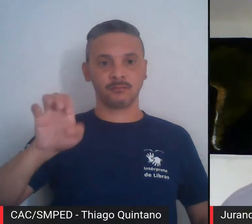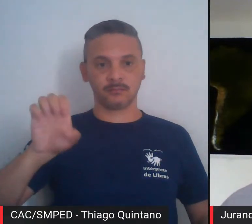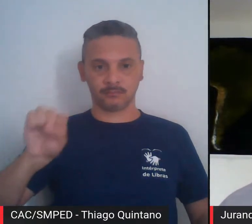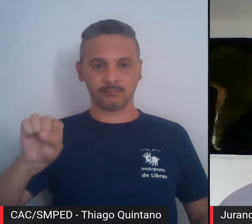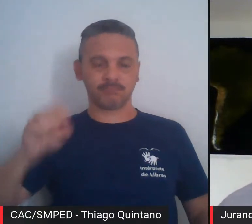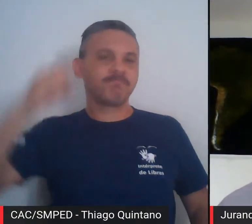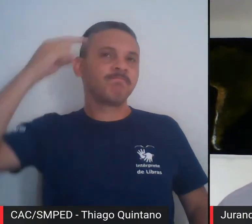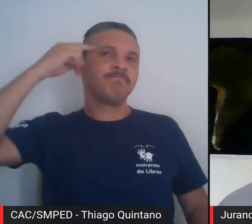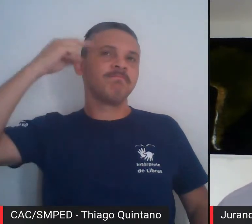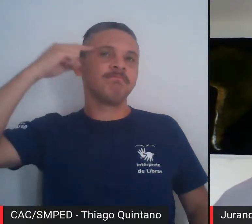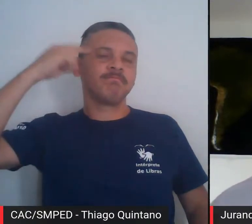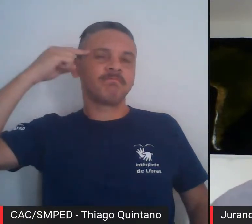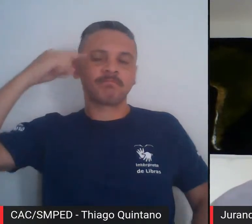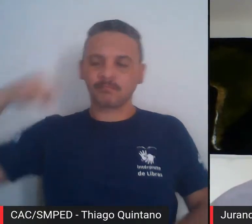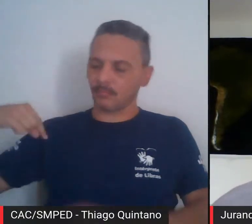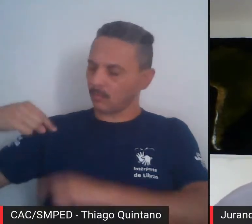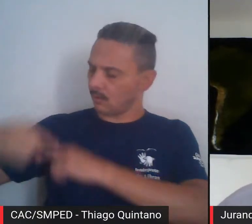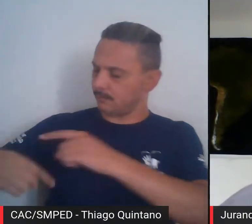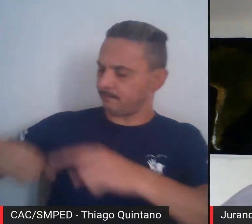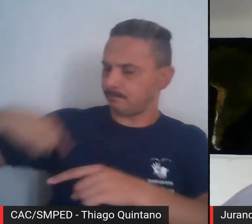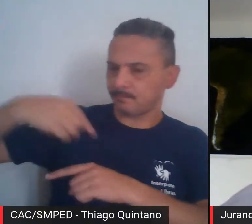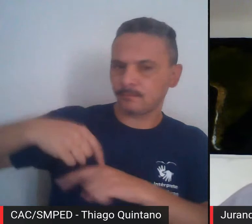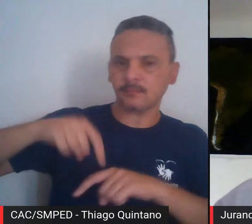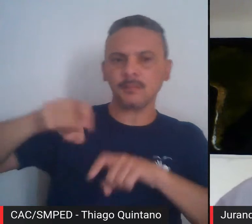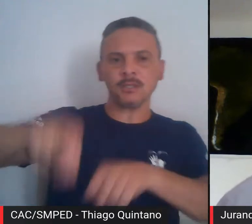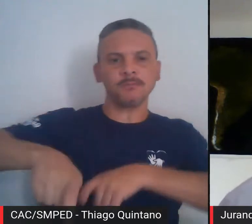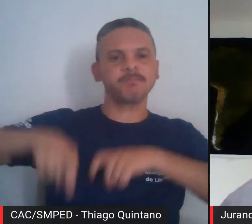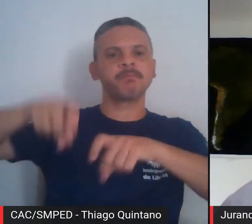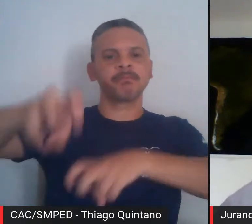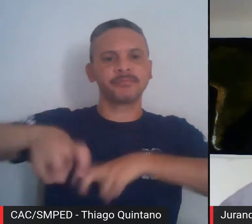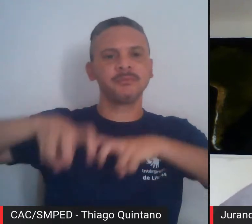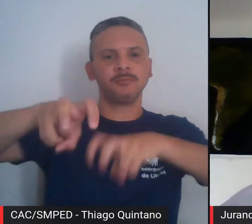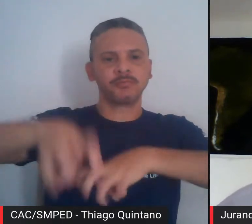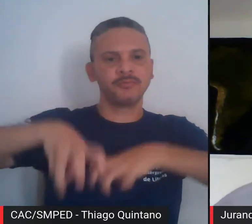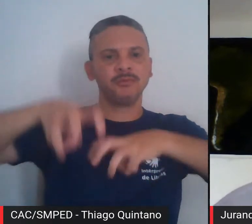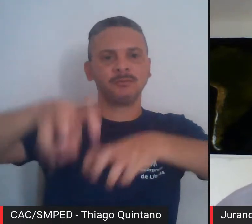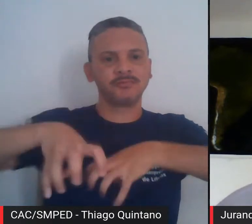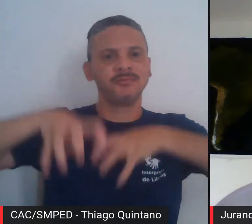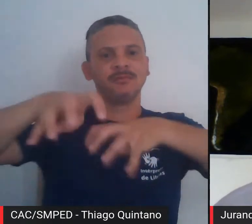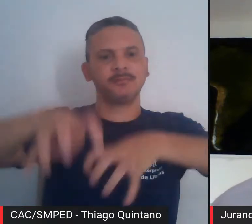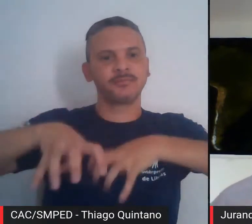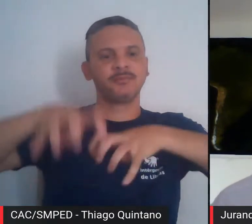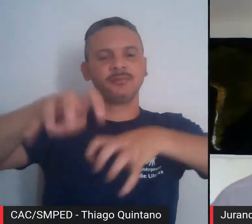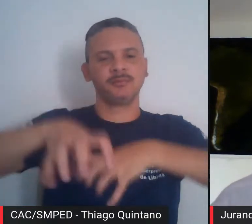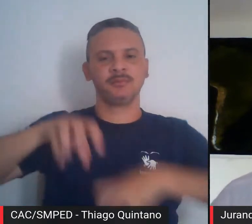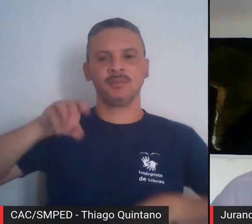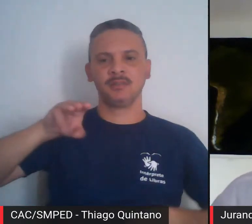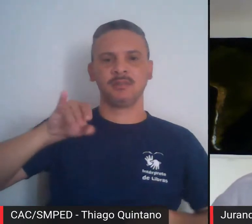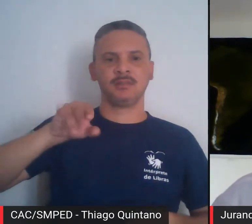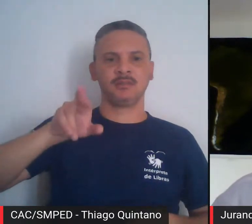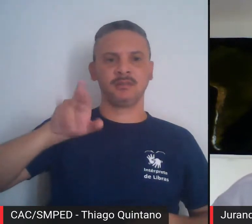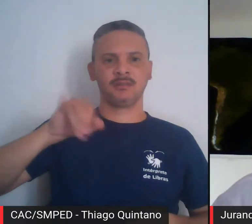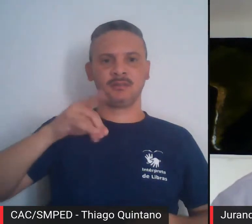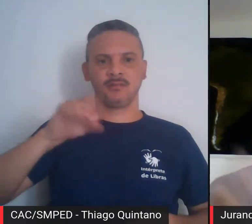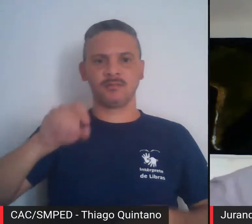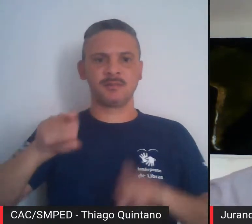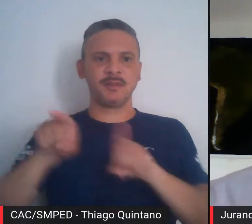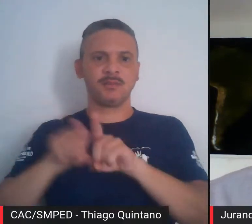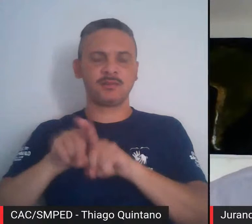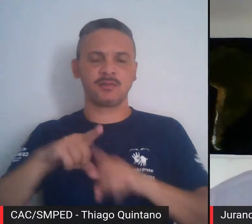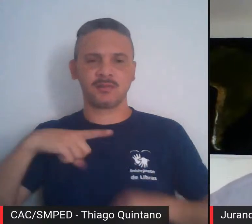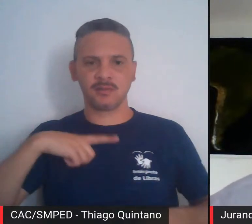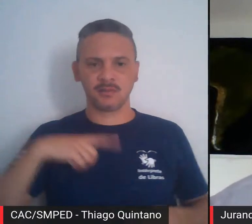ciclo da mineração, o ciclo da mineração não começou em Minas, começou no Vale do Ribeira, passou pelo Pico de Zaraguá